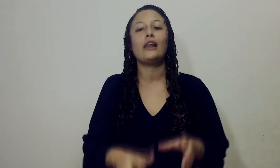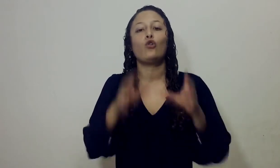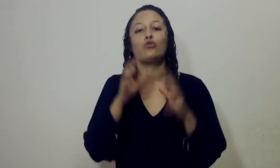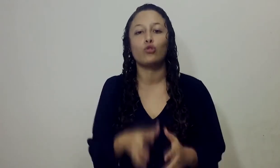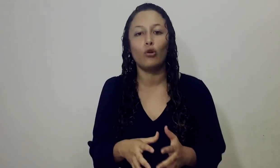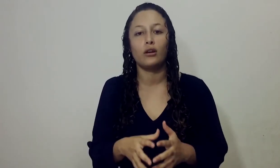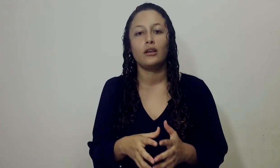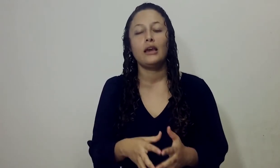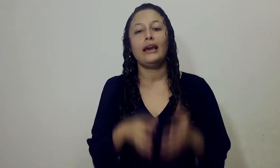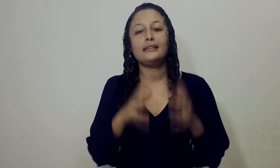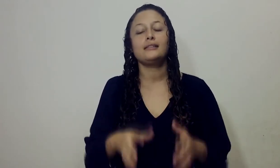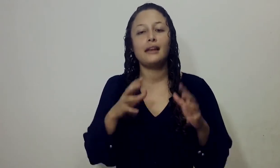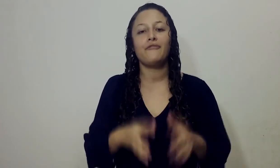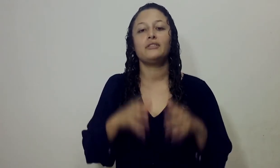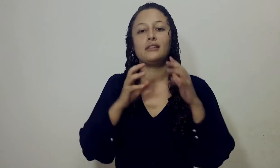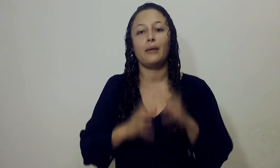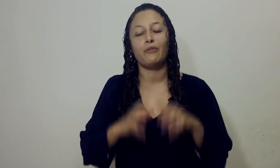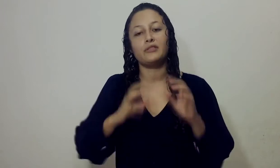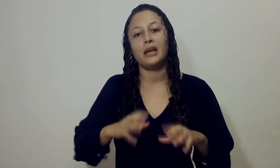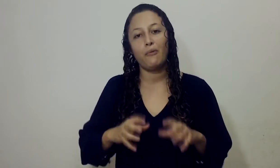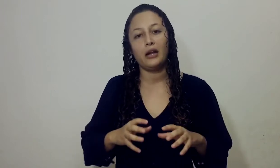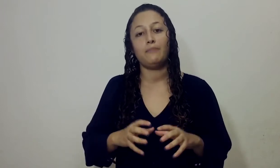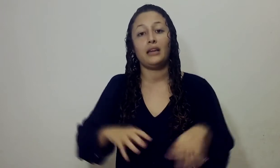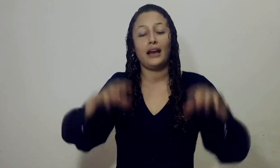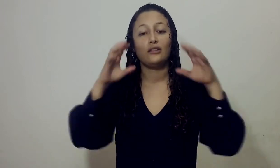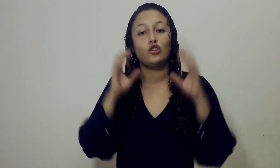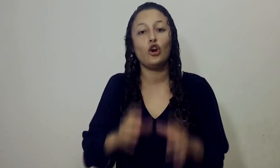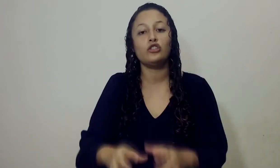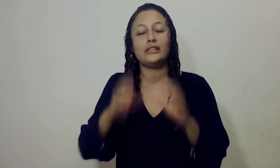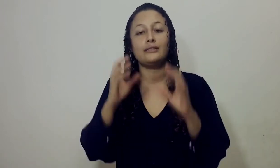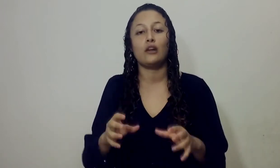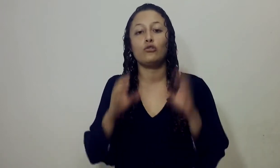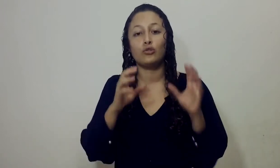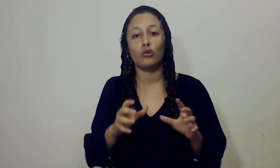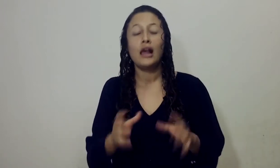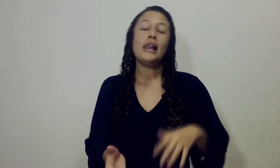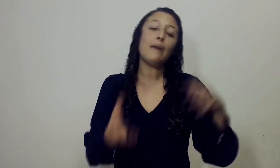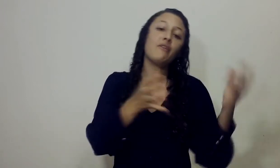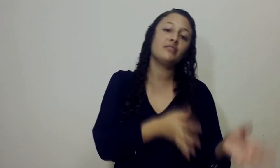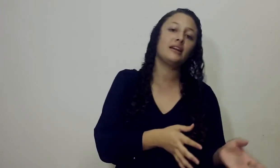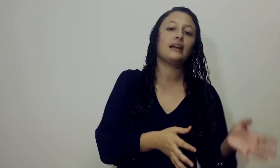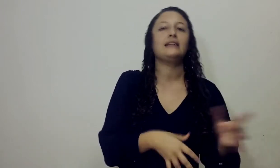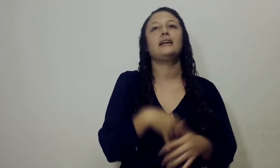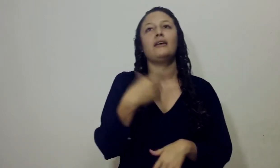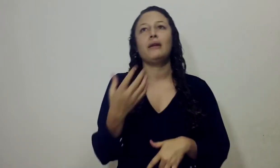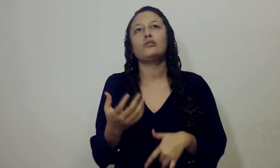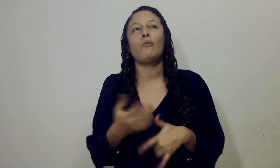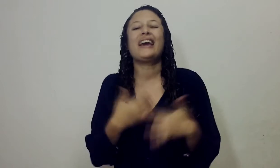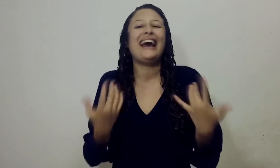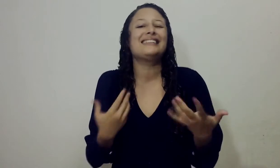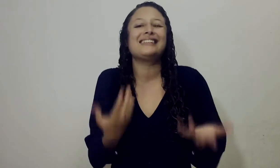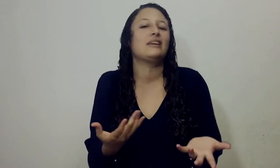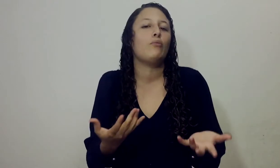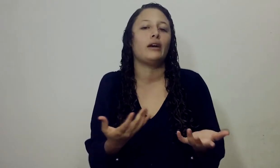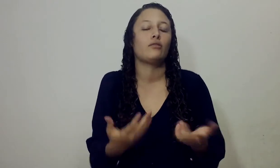está al control Ese es el énfasis de la profecía apocalíptica Dios está al control La profecía clásica es más